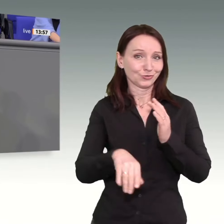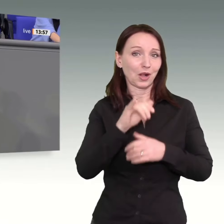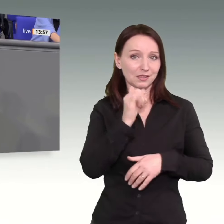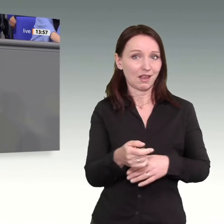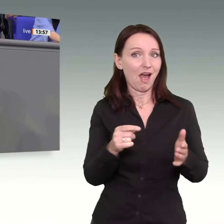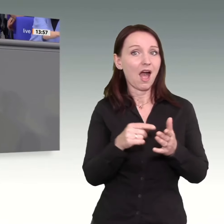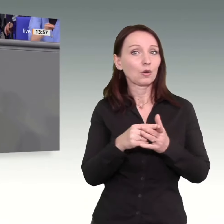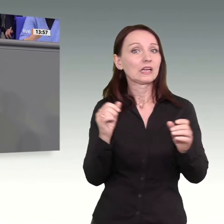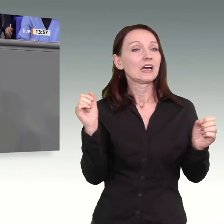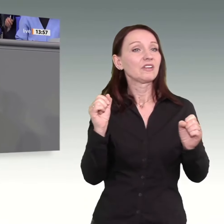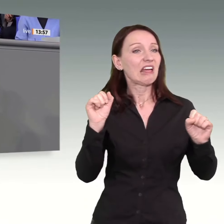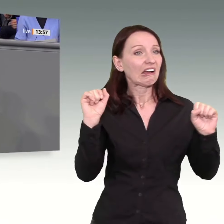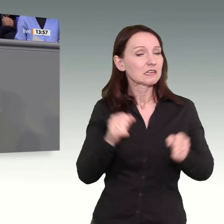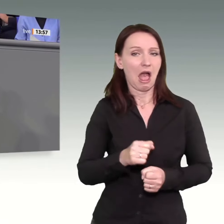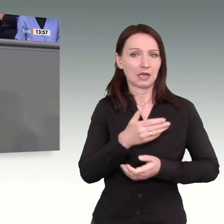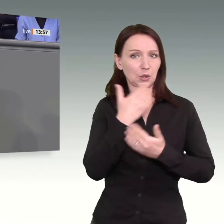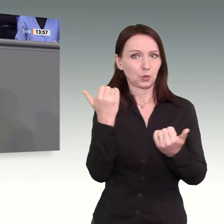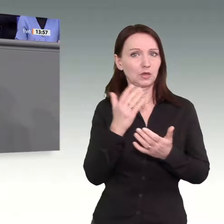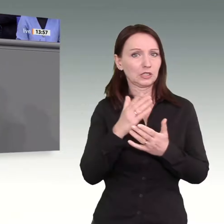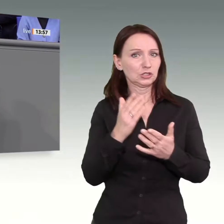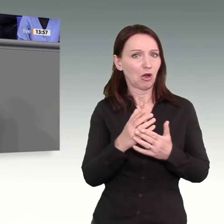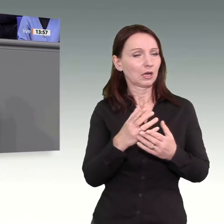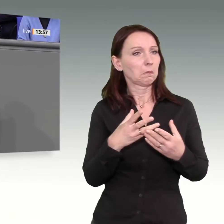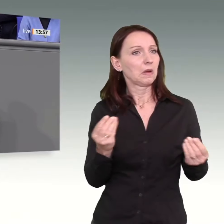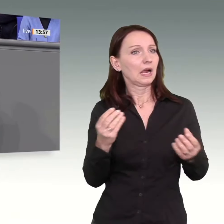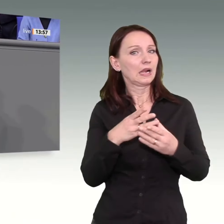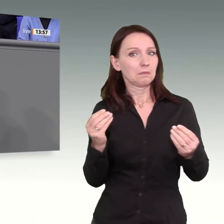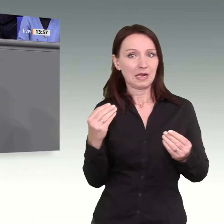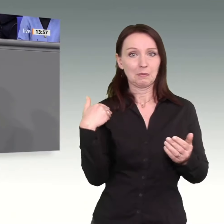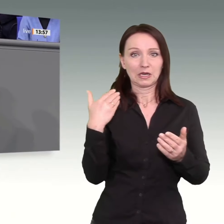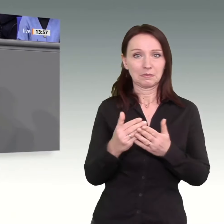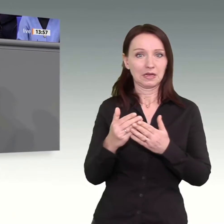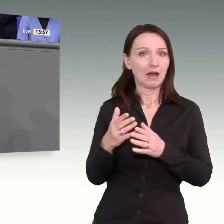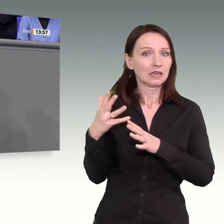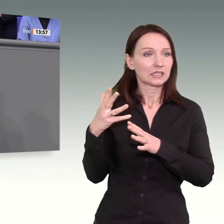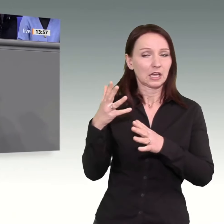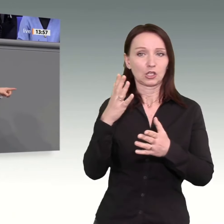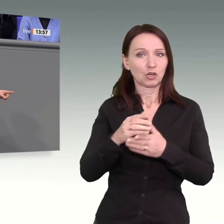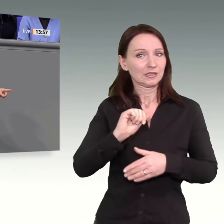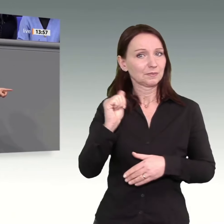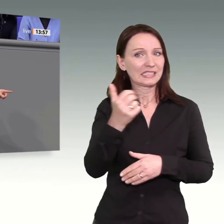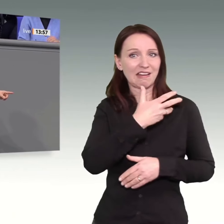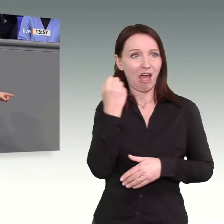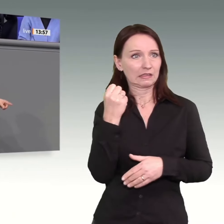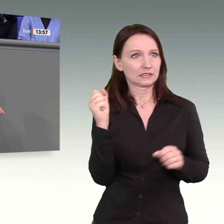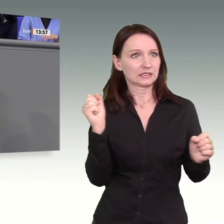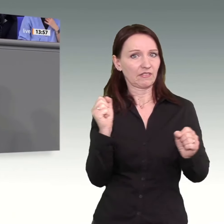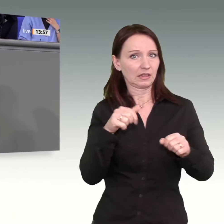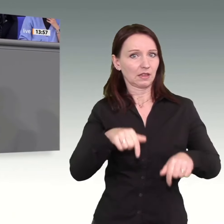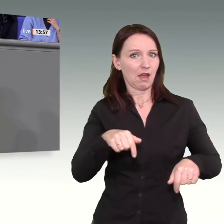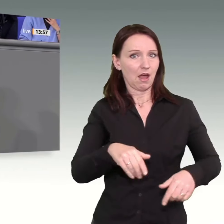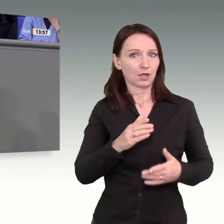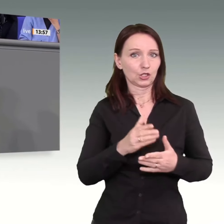Winter seit Jahrzehnten, Jahr um Jahr haben. Es ist das Ergebnis Ihrer Politik, dass die Klimakrise auch in Deutschland schon sichtbar geworden ist.